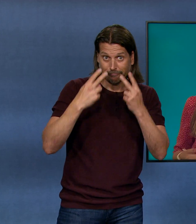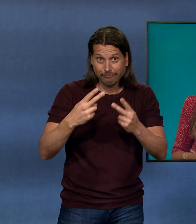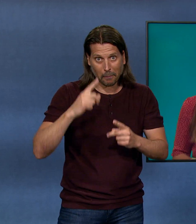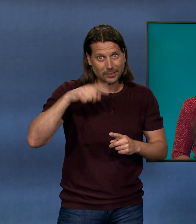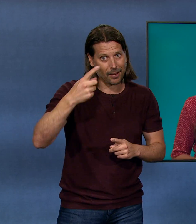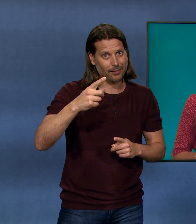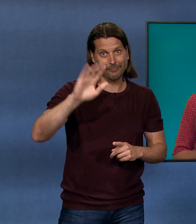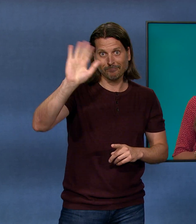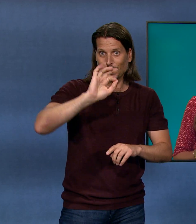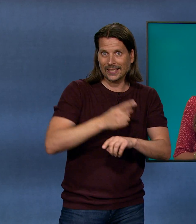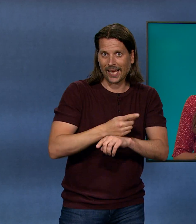wünschst dir bis dahin eine ganz gute Zeit.